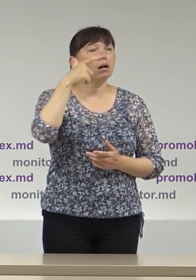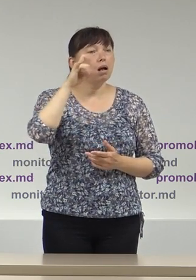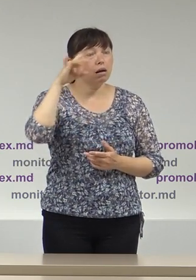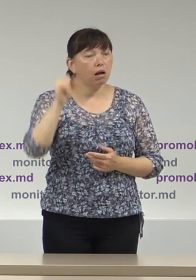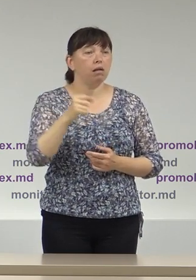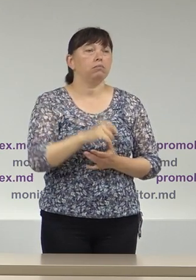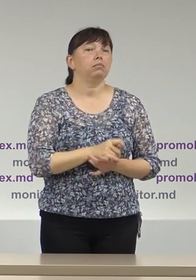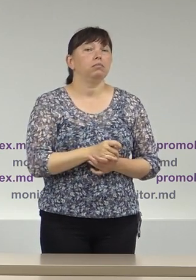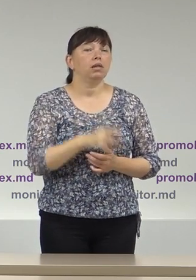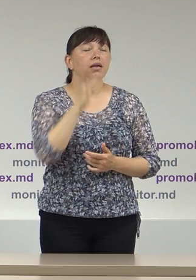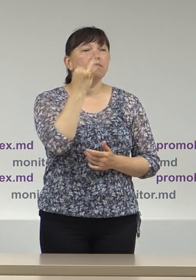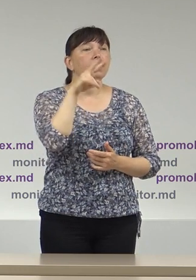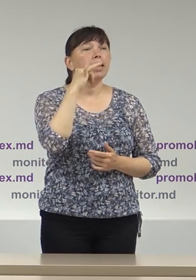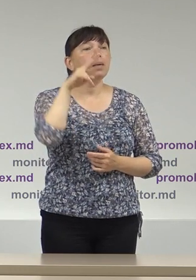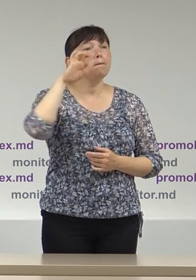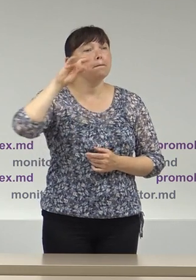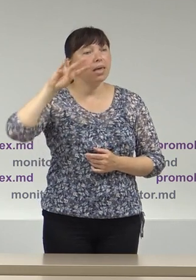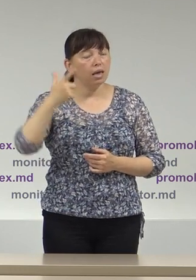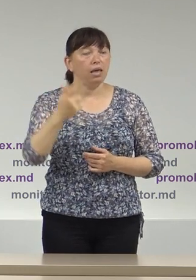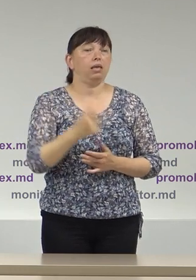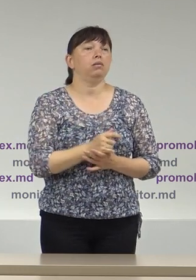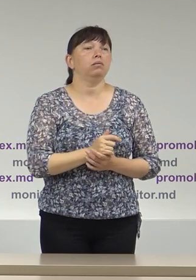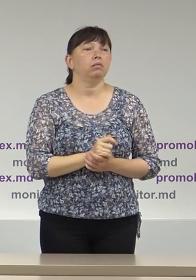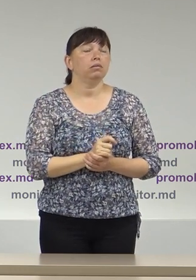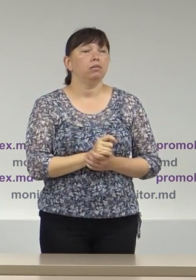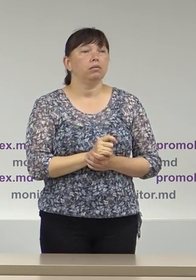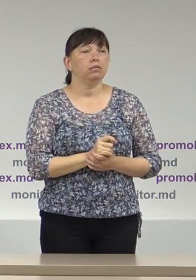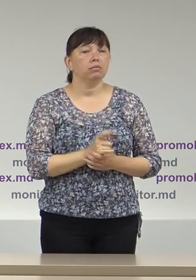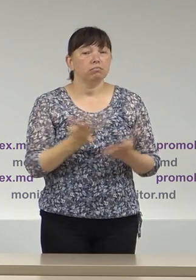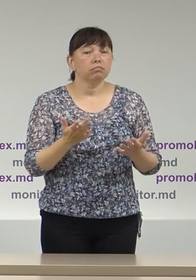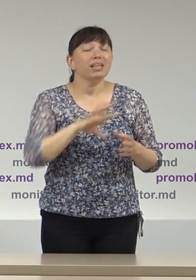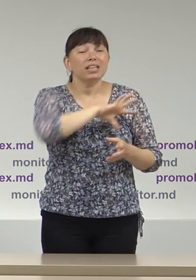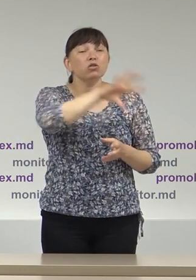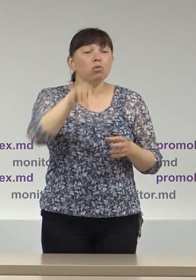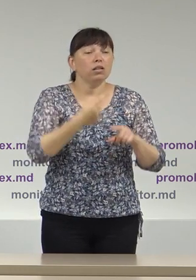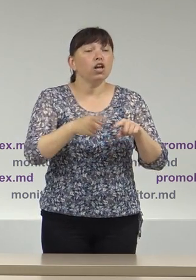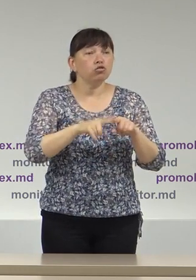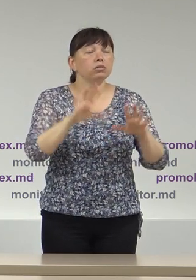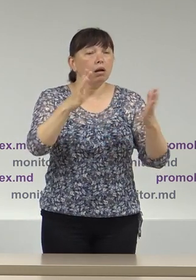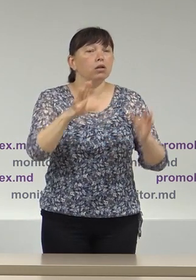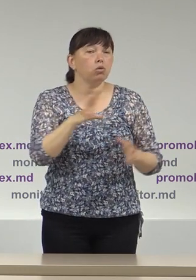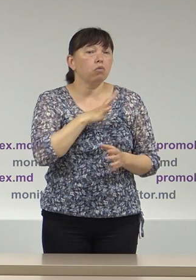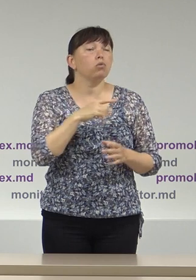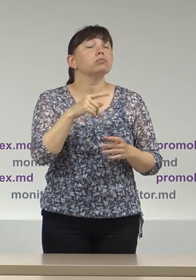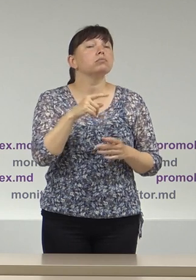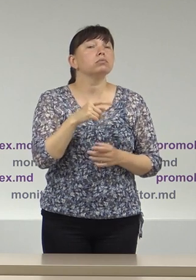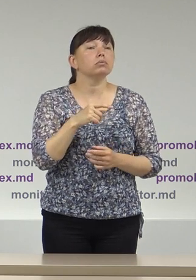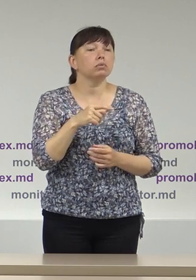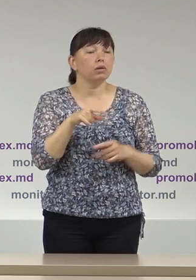Leova Filipieni și Tochilii Răducan din Leova Deci în toate aceste cazuri fiind vorba de